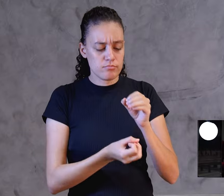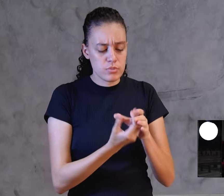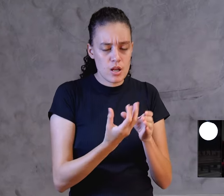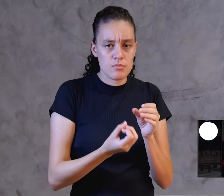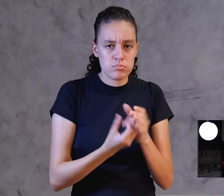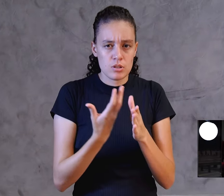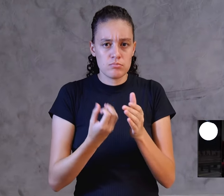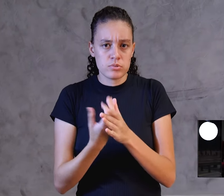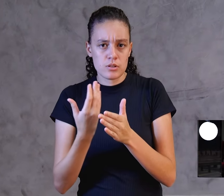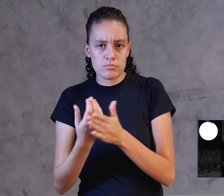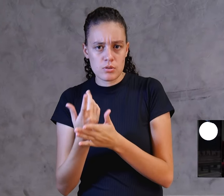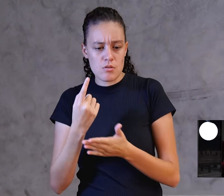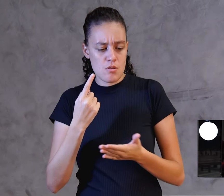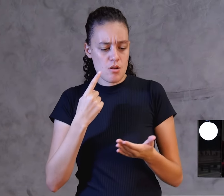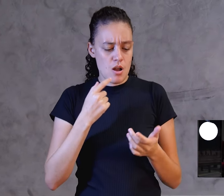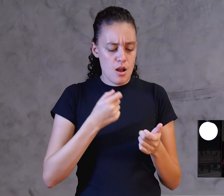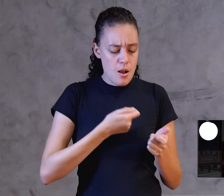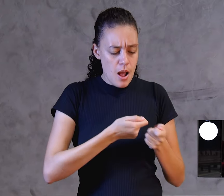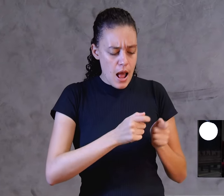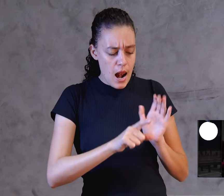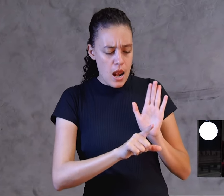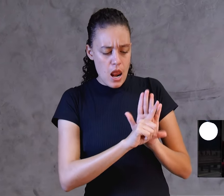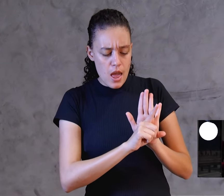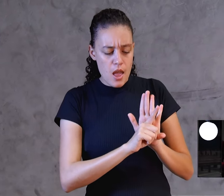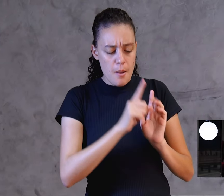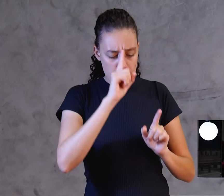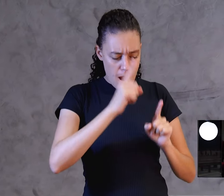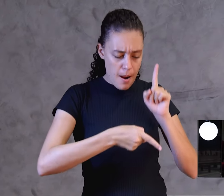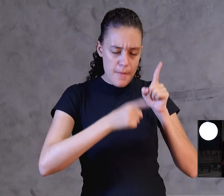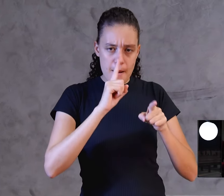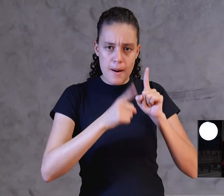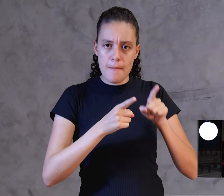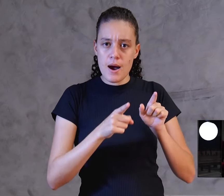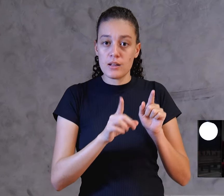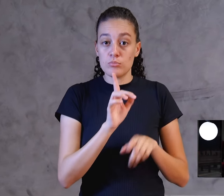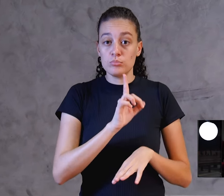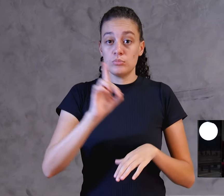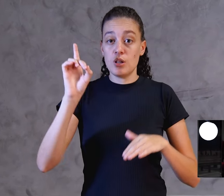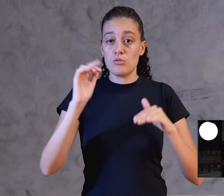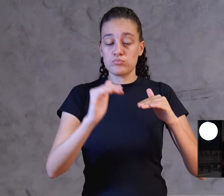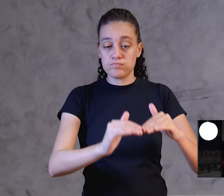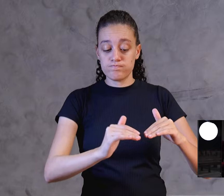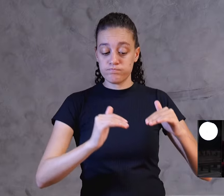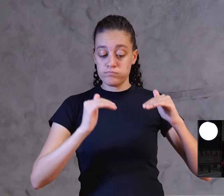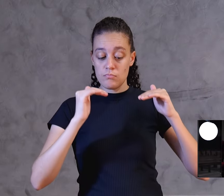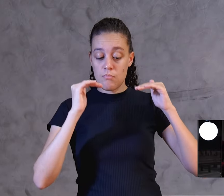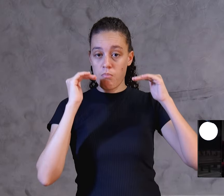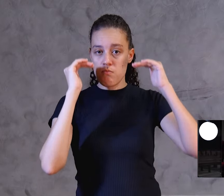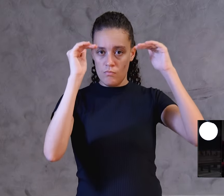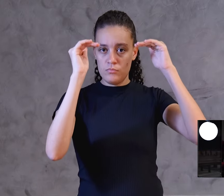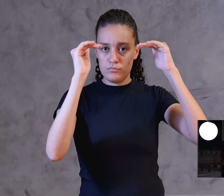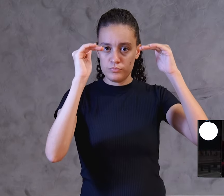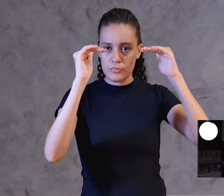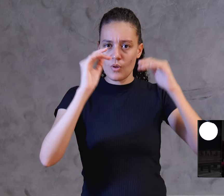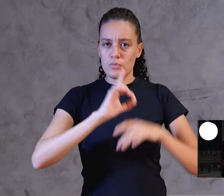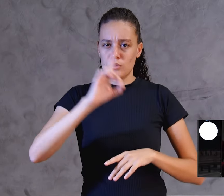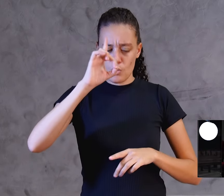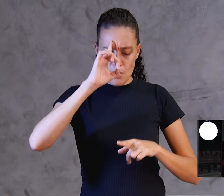estabelecendo as suas leis e sendo sobre todos, dominando sobre todos.